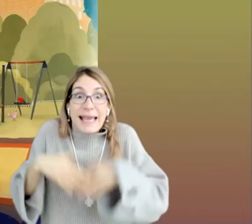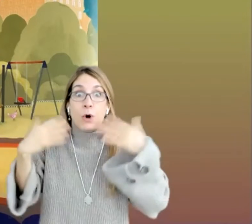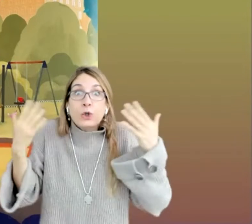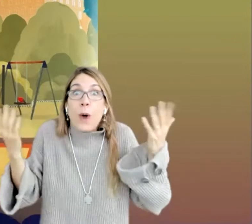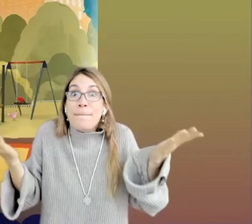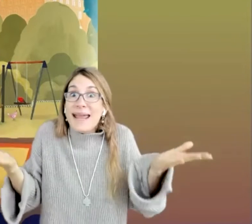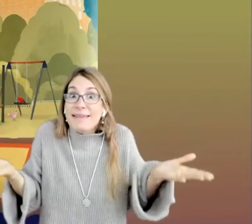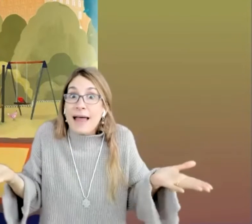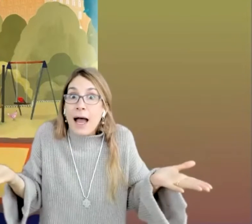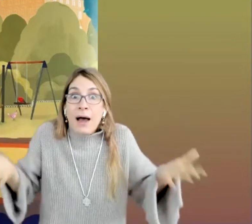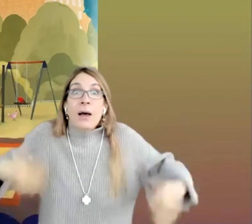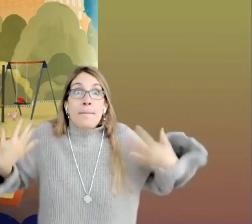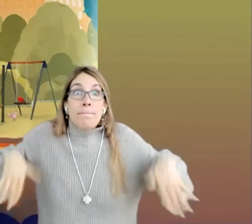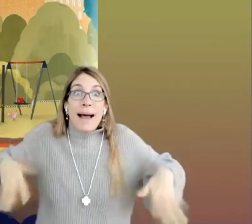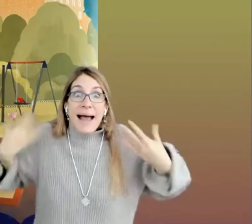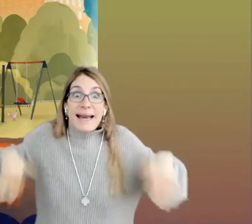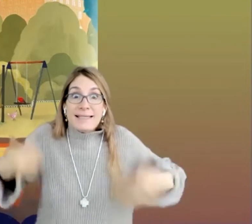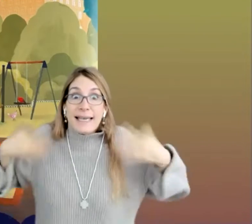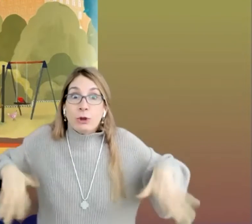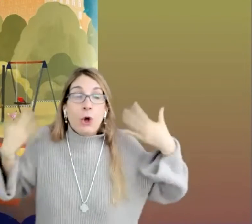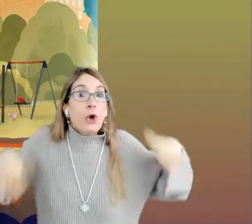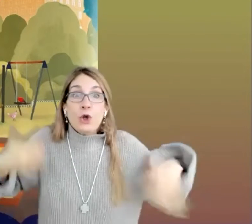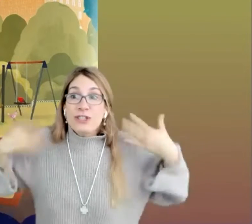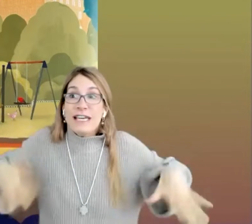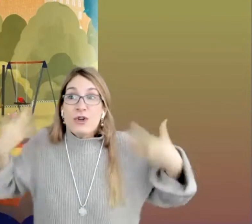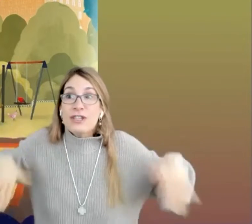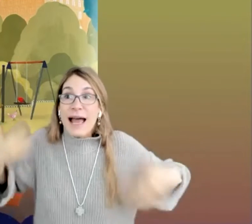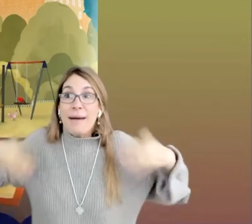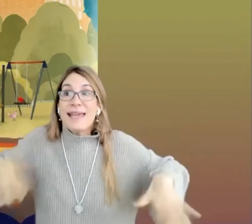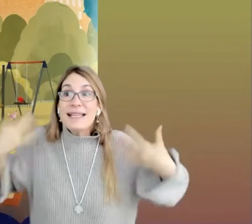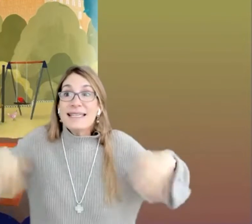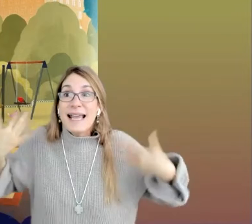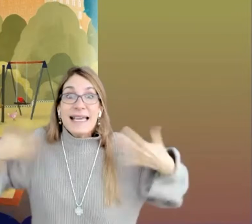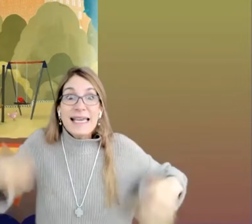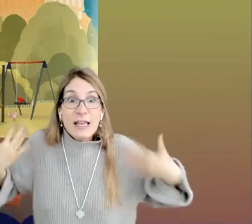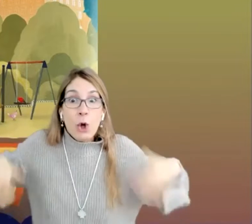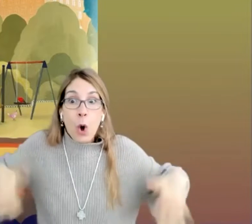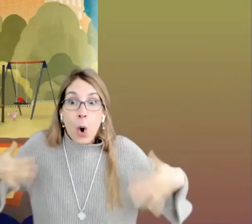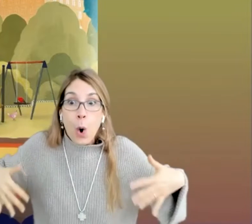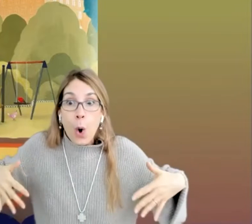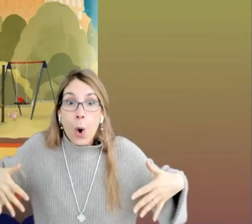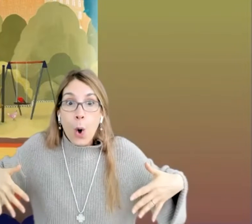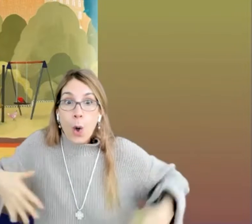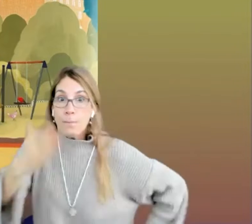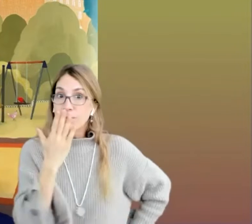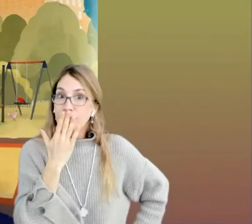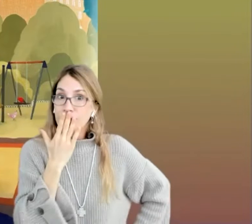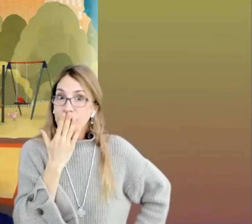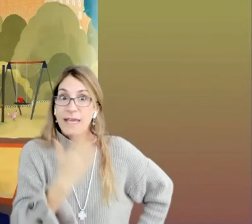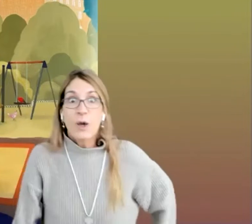que Otto aprenda, ¡parece que todos los niños la habían seguido! ¡Y